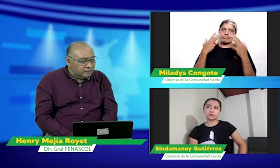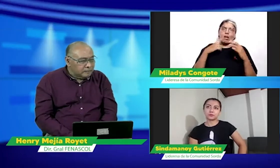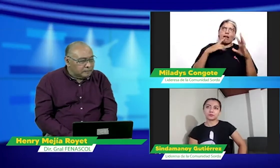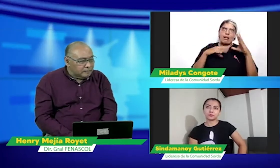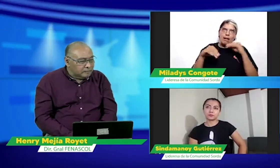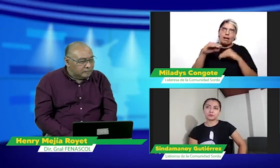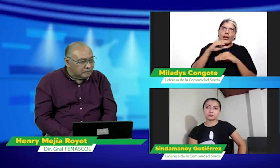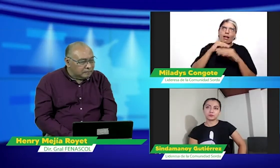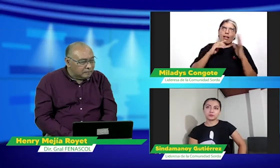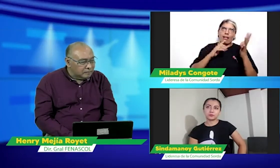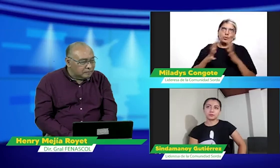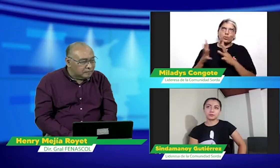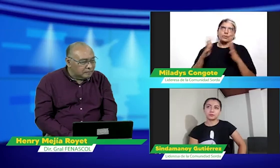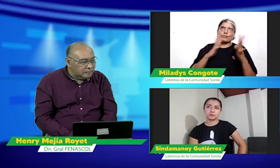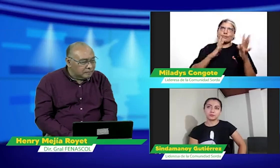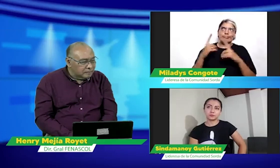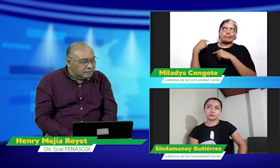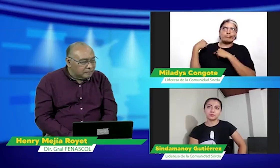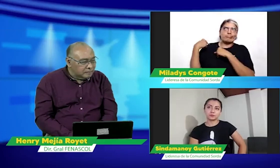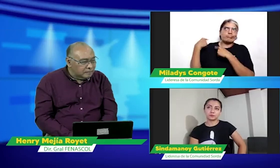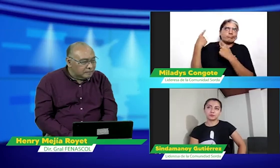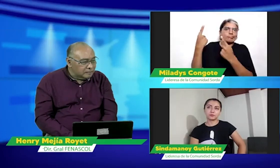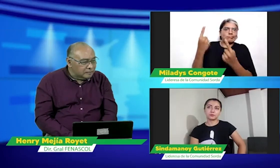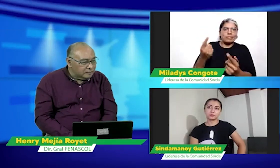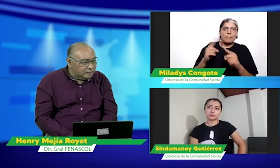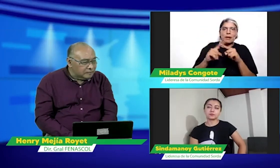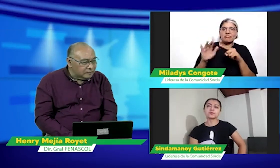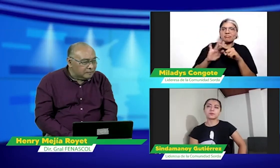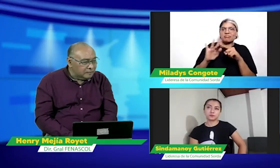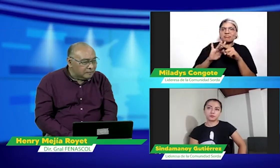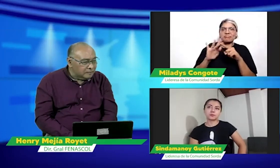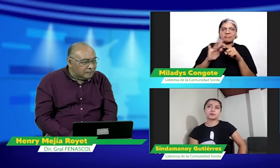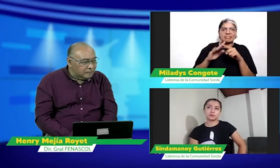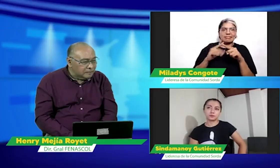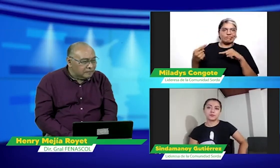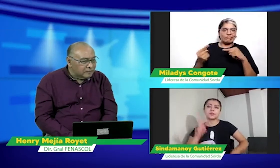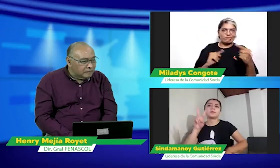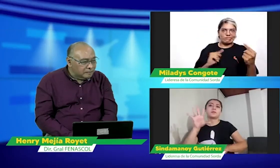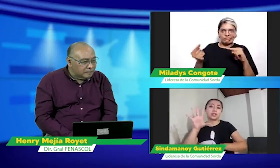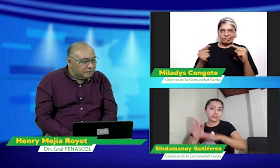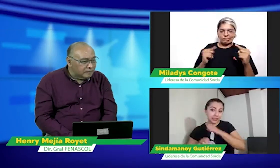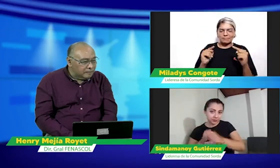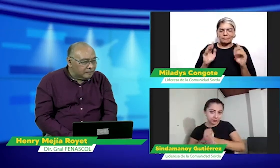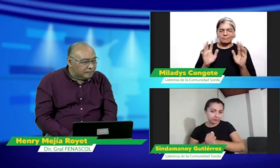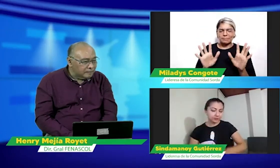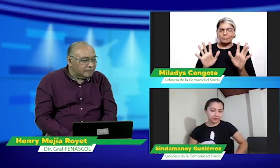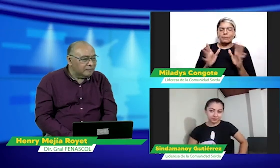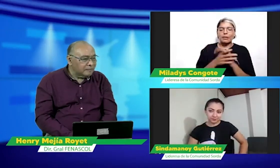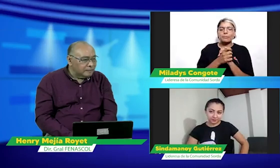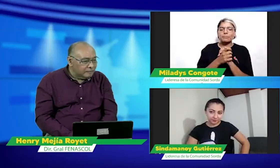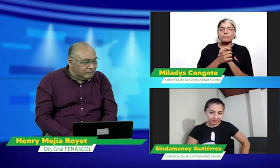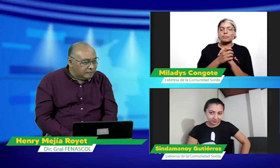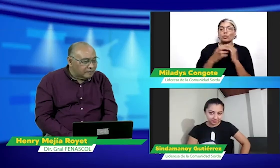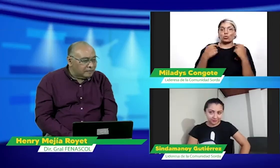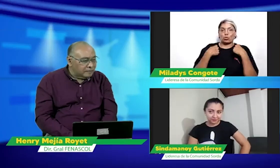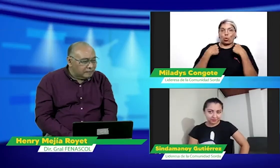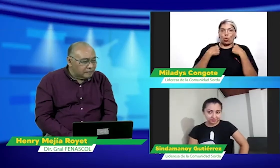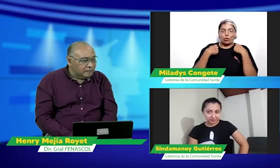este esta problemática y cómo trabajar unidos la verdad eso ha estado en nuestro discurso durante un tiempo